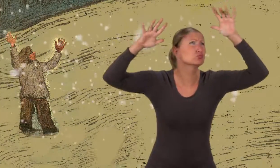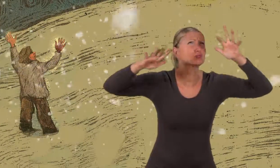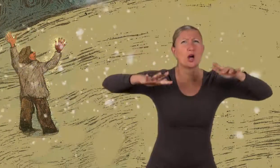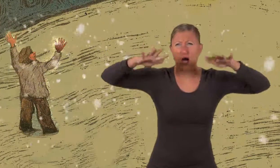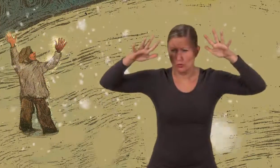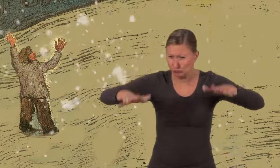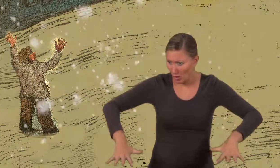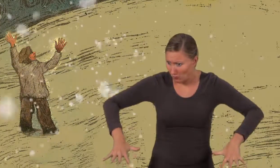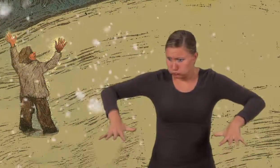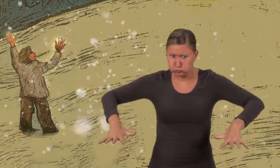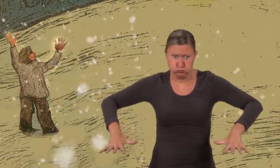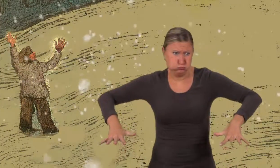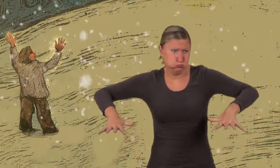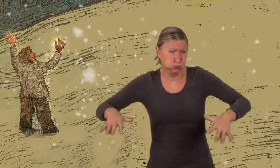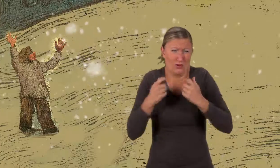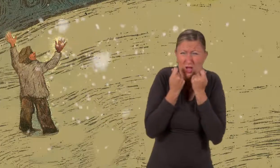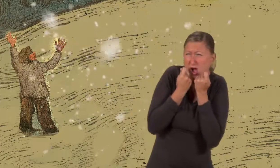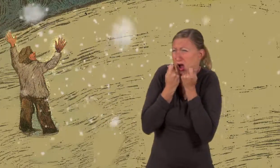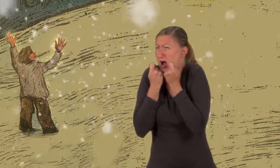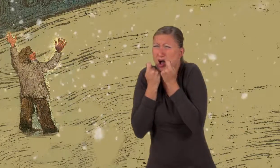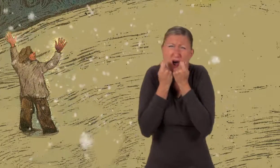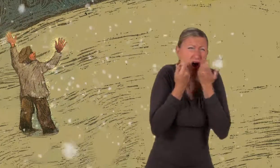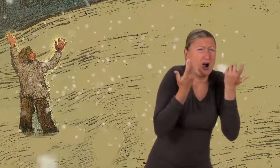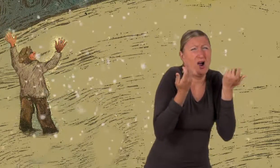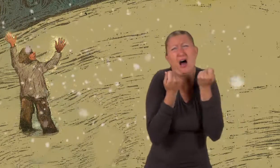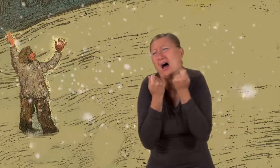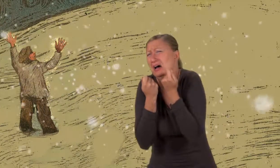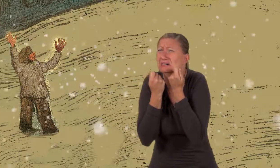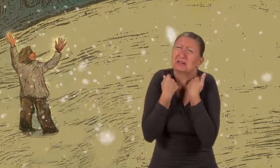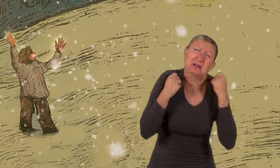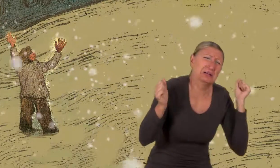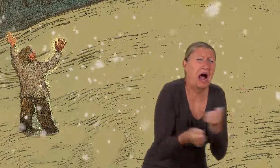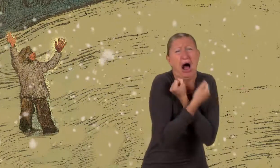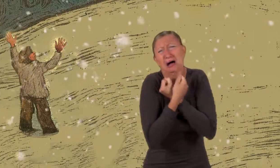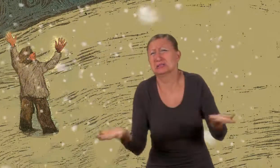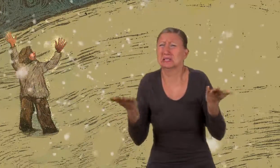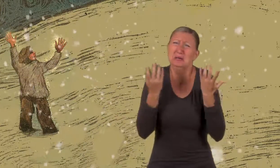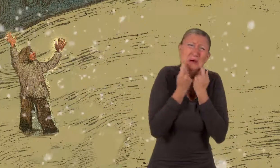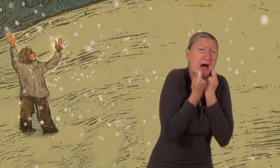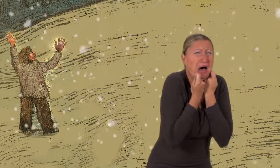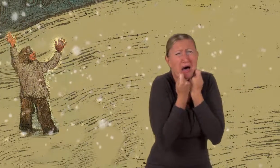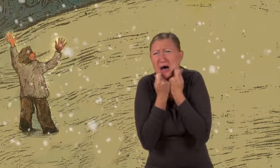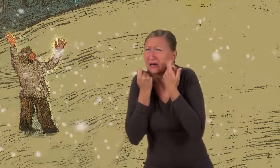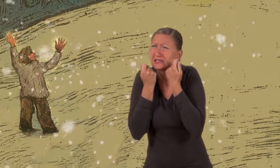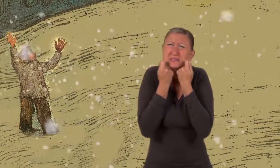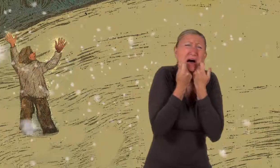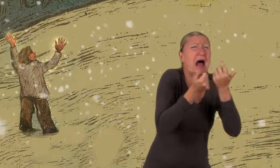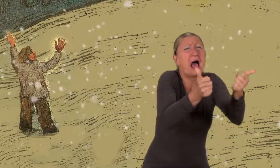Bald wusste er nicht mehr, wohin er sich wenden sollte. Der Mann versank immer tiefer im Schnee. Ich kann nicht mehr,